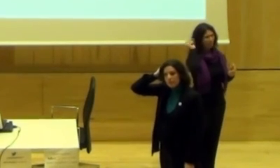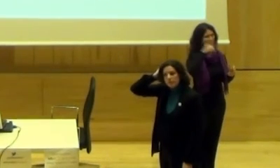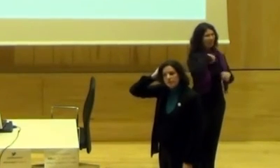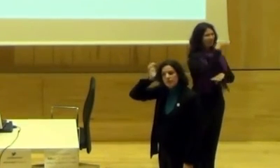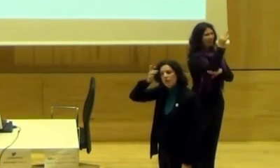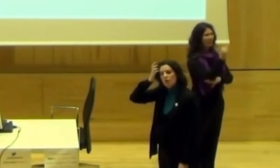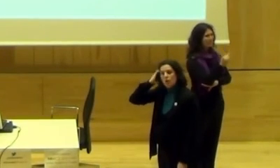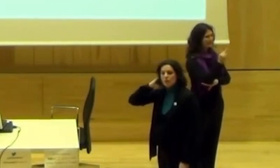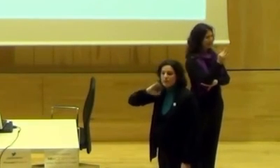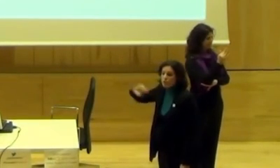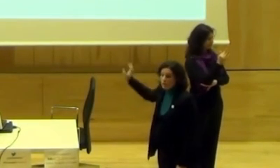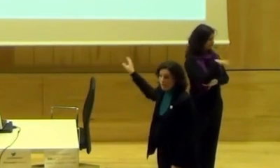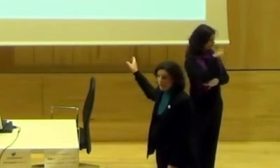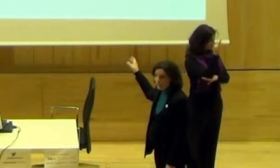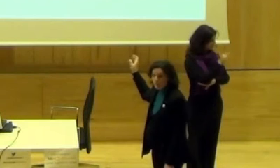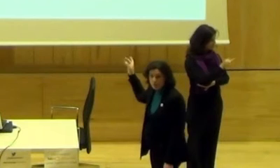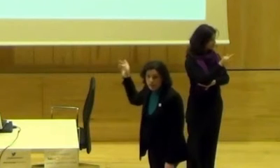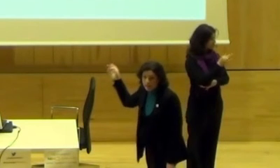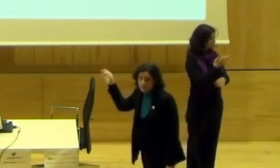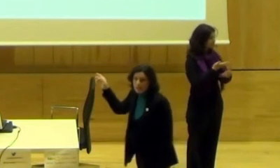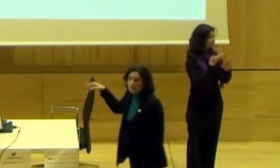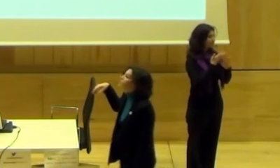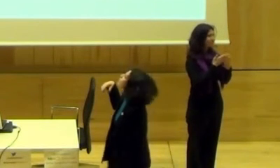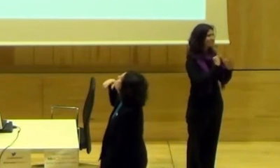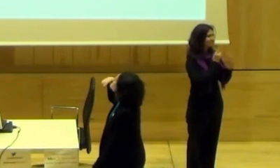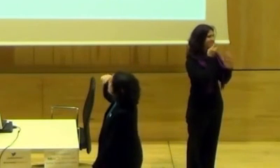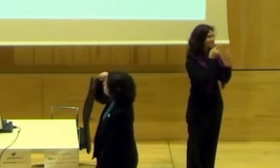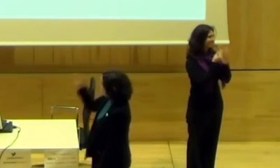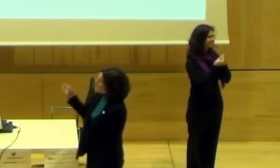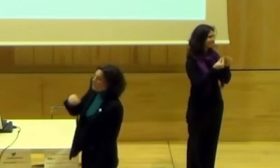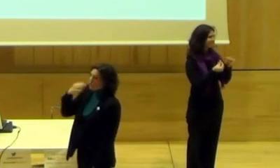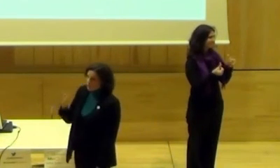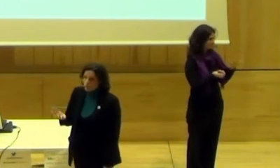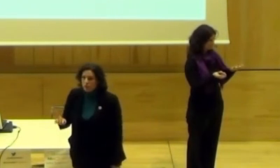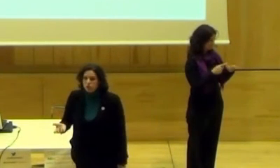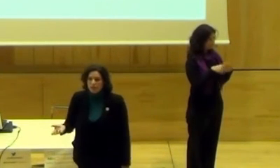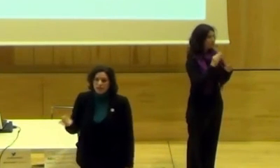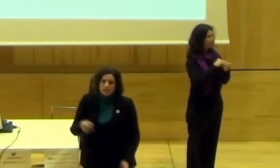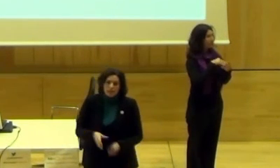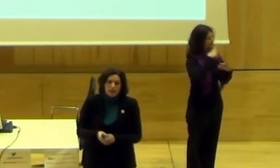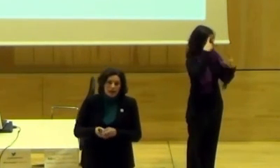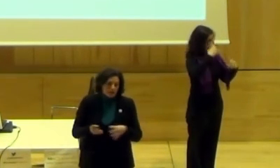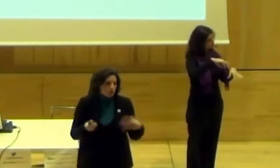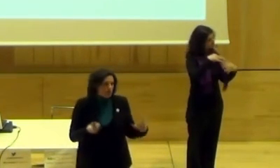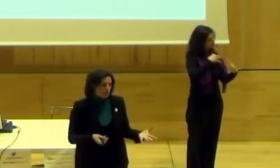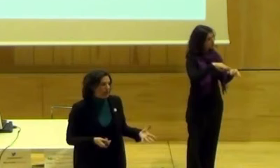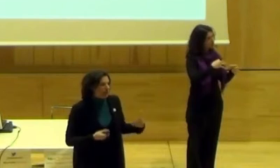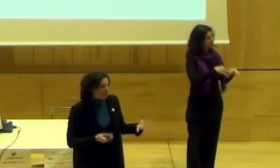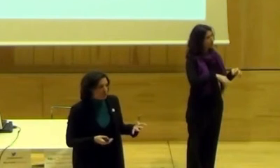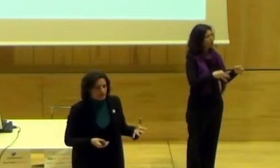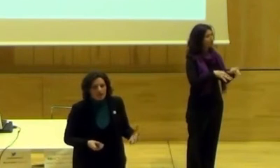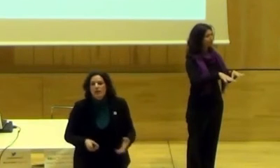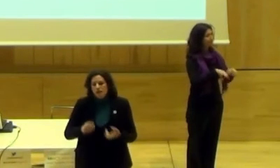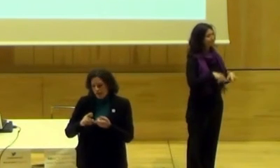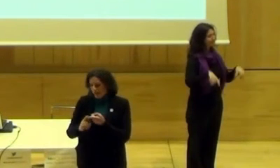en el cementerio, Rosario Fregenada, parece una derrata. Muchas veces los descuidos suelen ser acapados